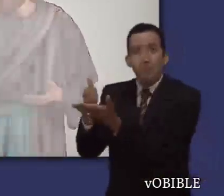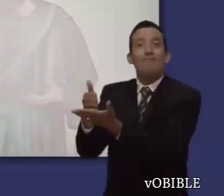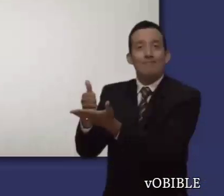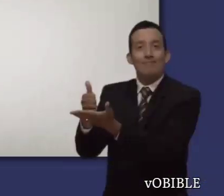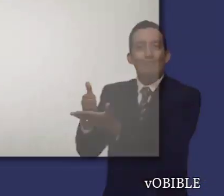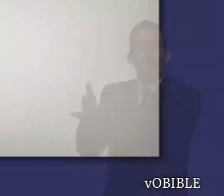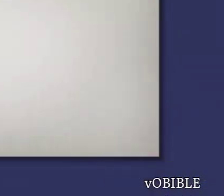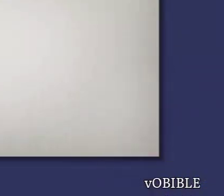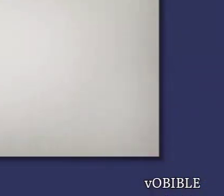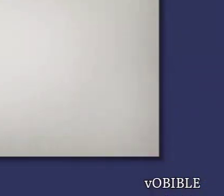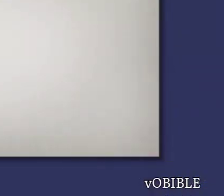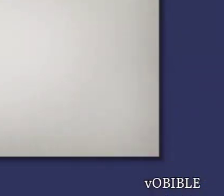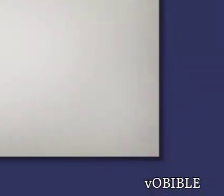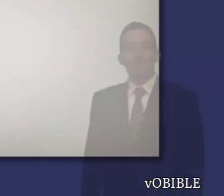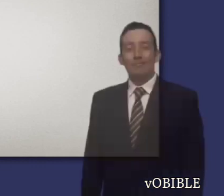cosa del pasado.